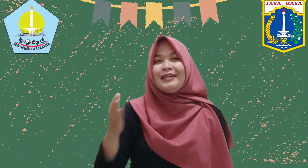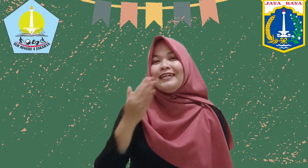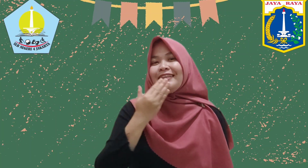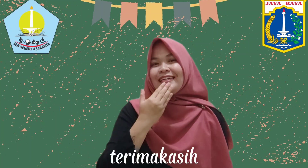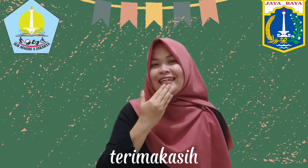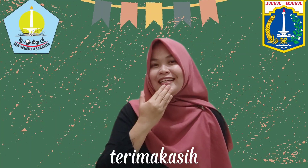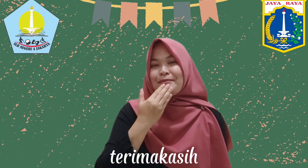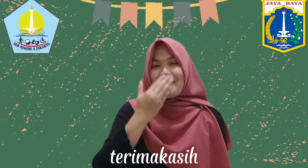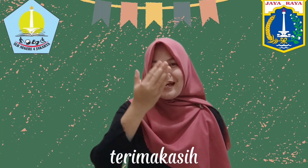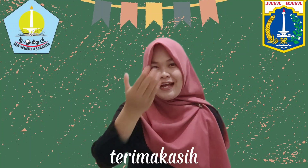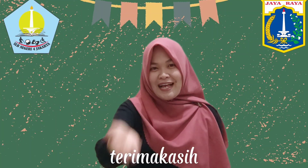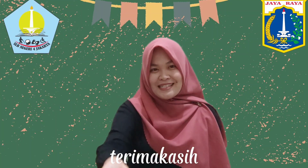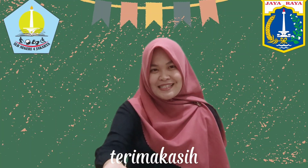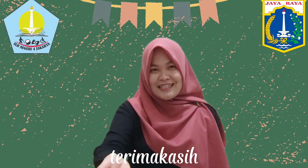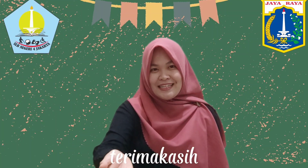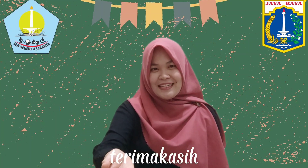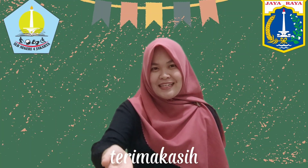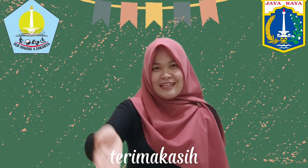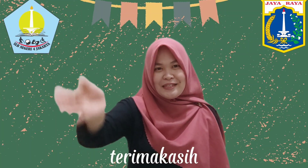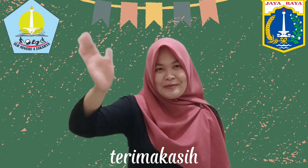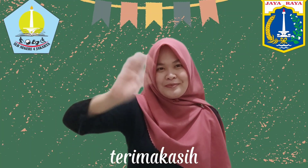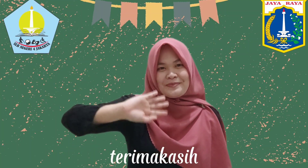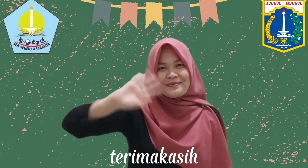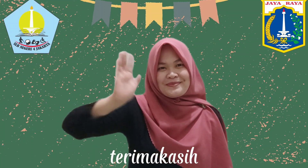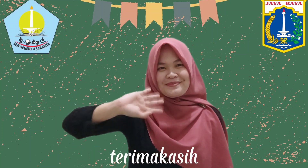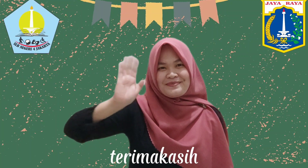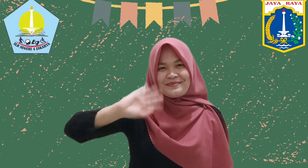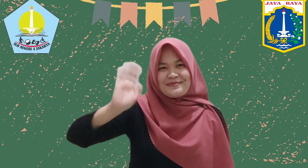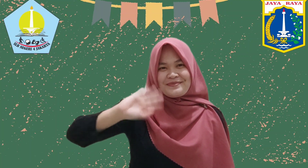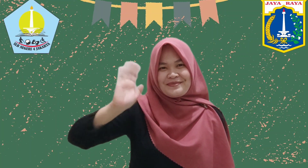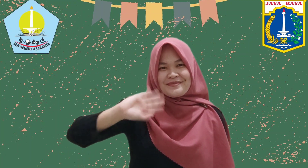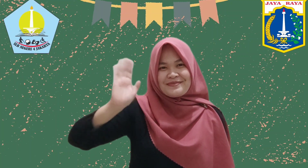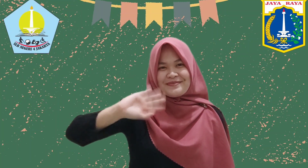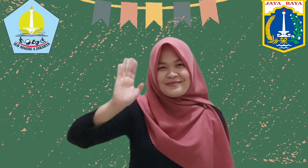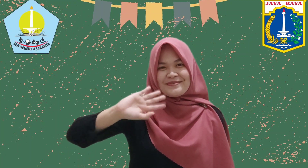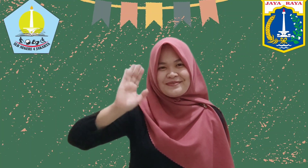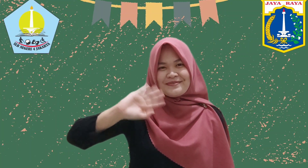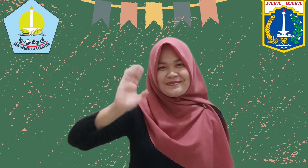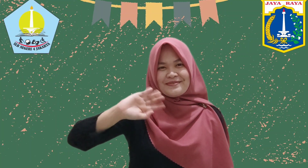Terima kasih Terima kasih Terima